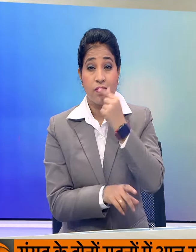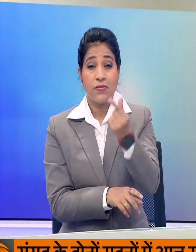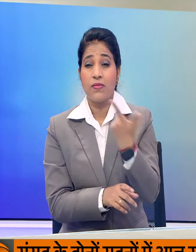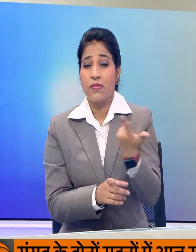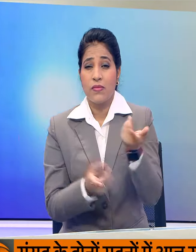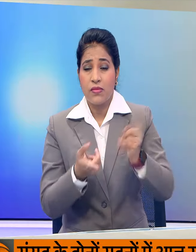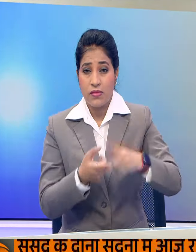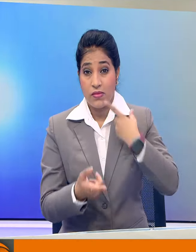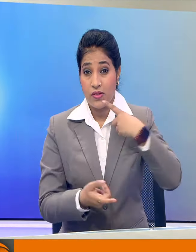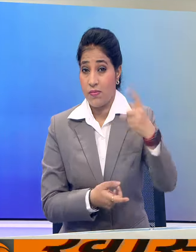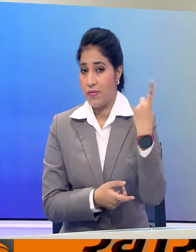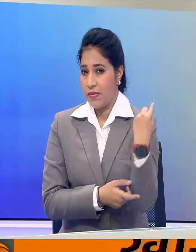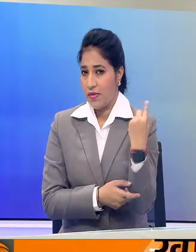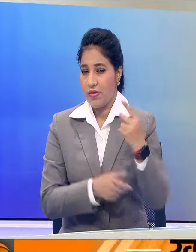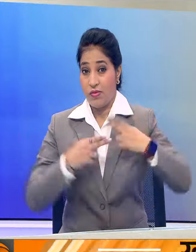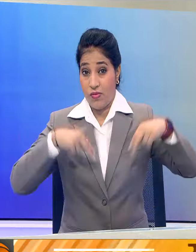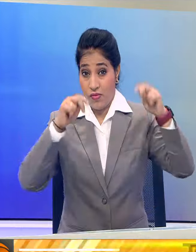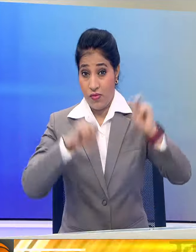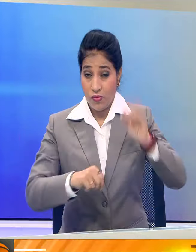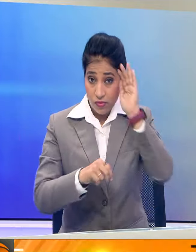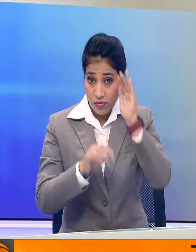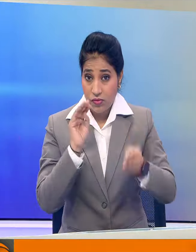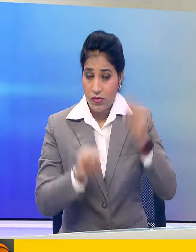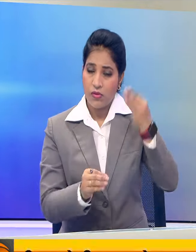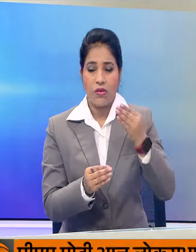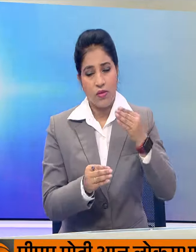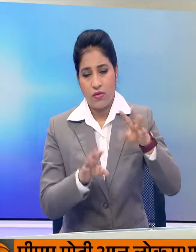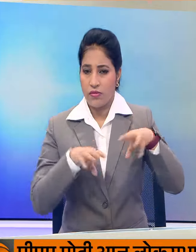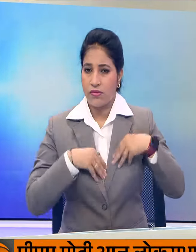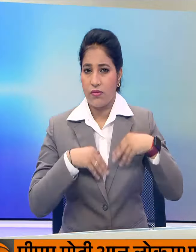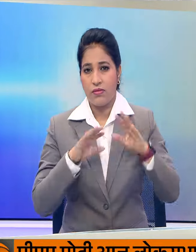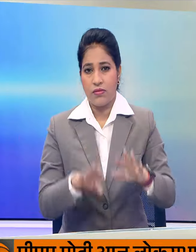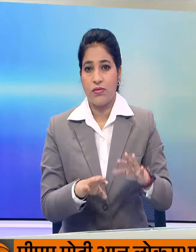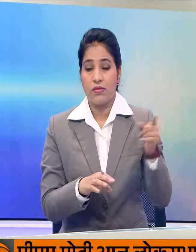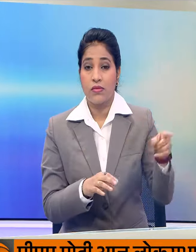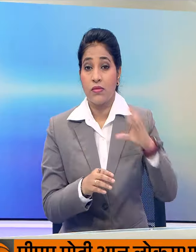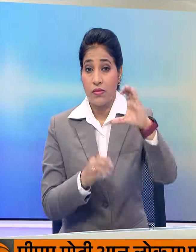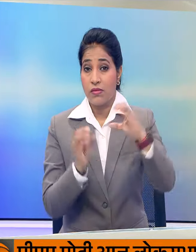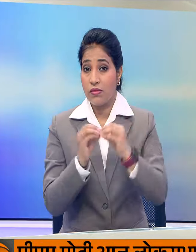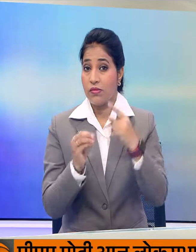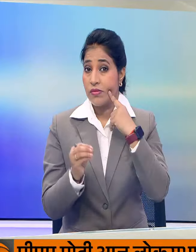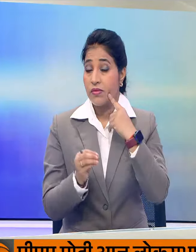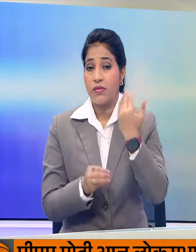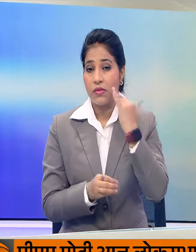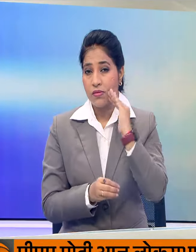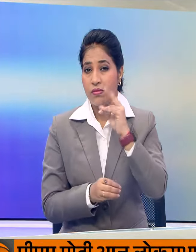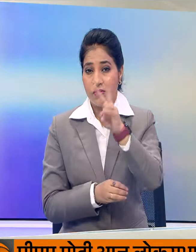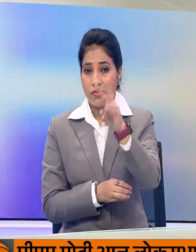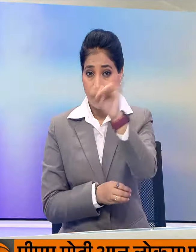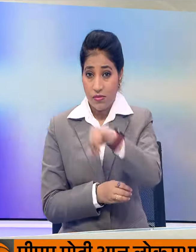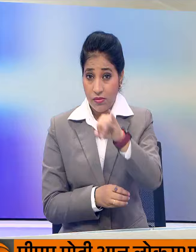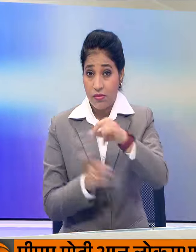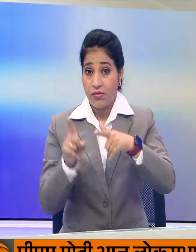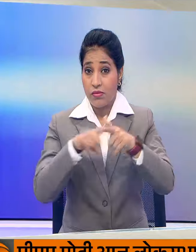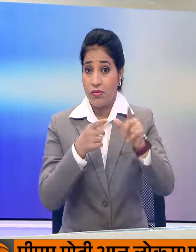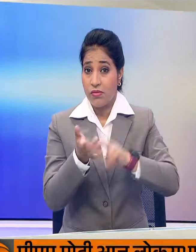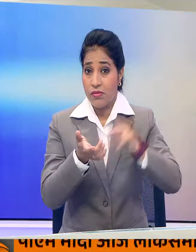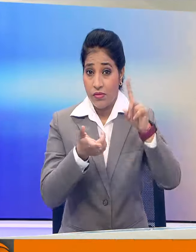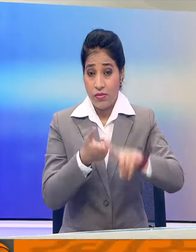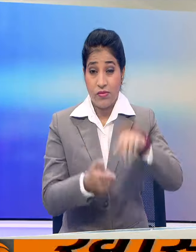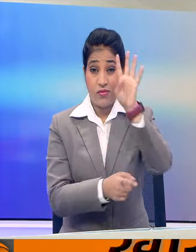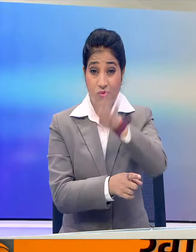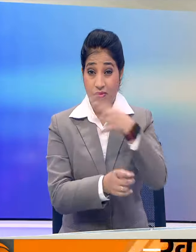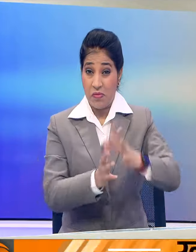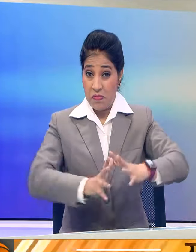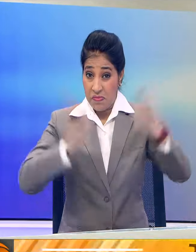याचिका लगाई थी जिससे अदालत ने सुनवाई के लिए मनसूर कर लिया सीबियाई ने 26 जून को तिहार जेल से केजरिवाल को